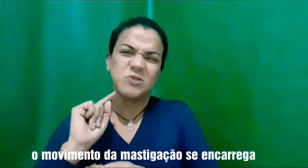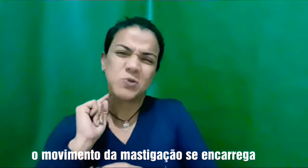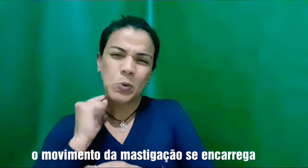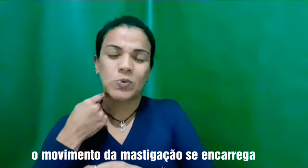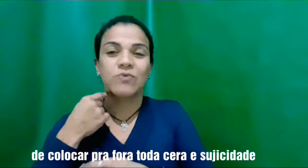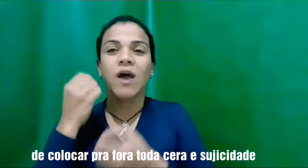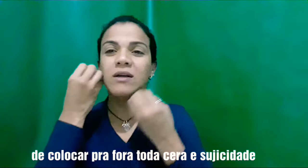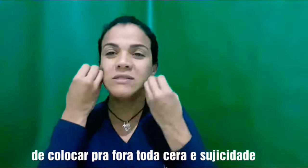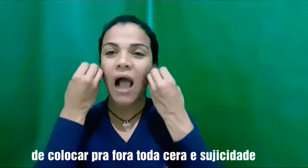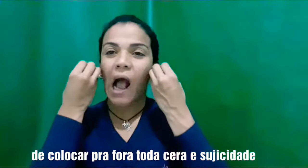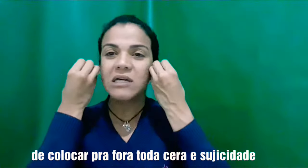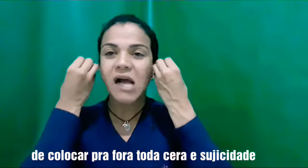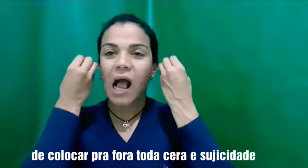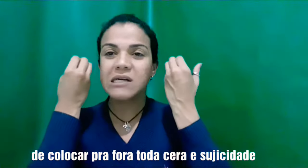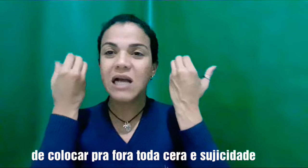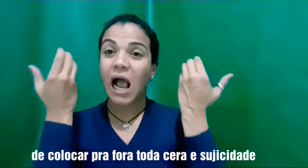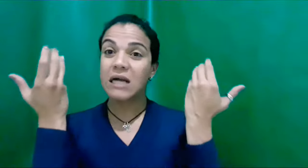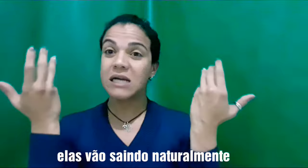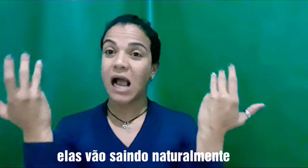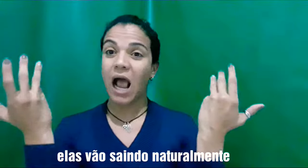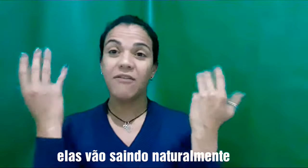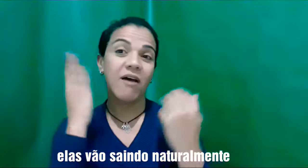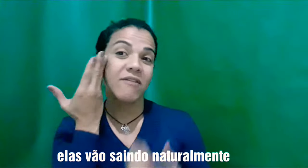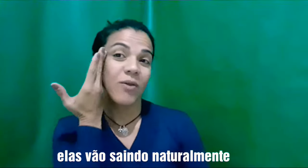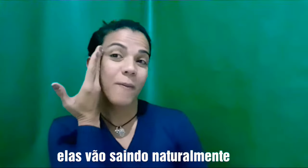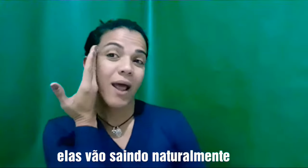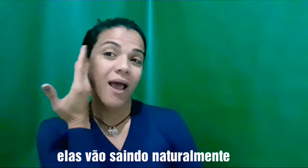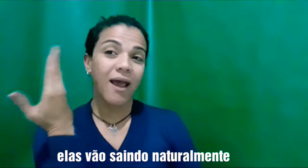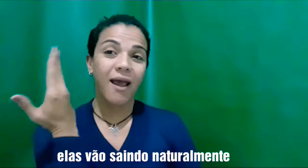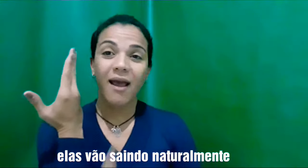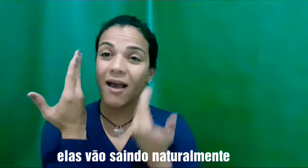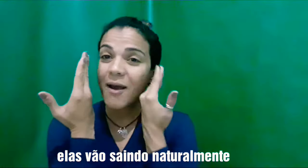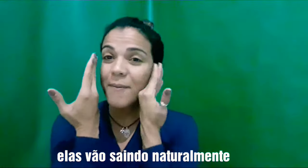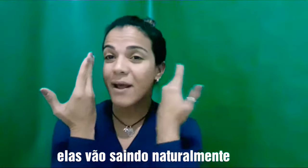o vínculo da unidade entre leigos e os